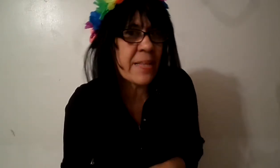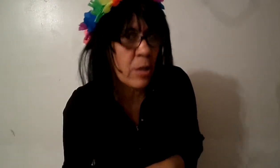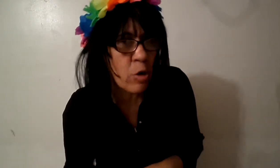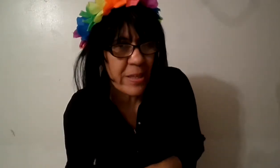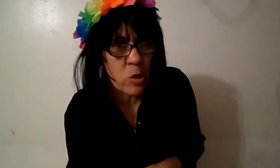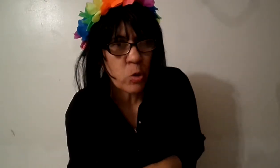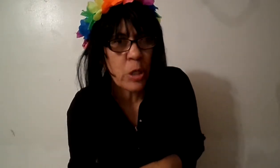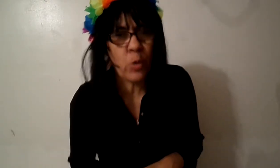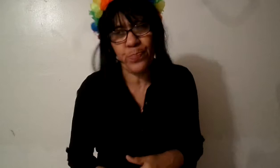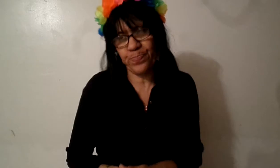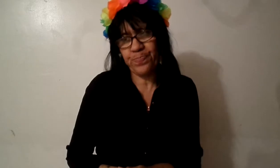de los Estados Unidos